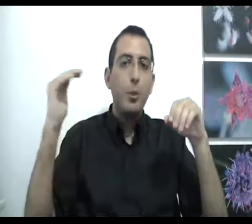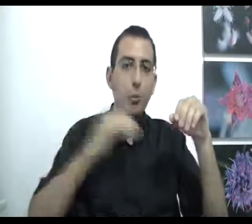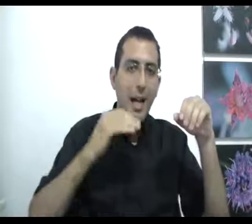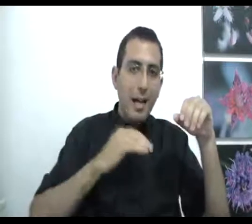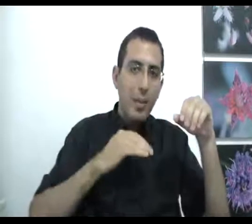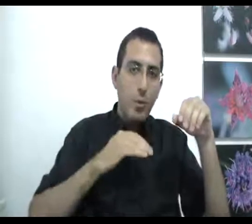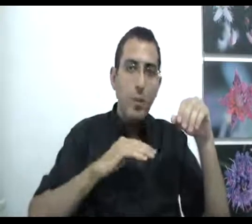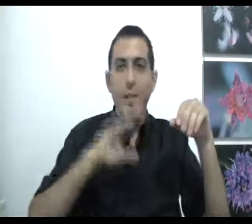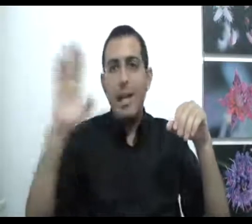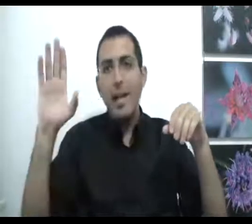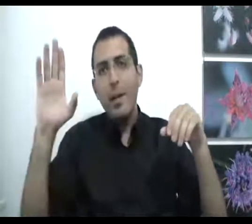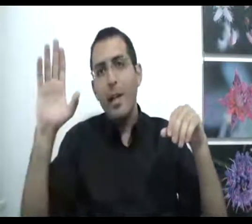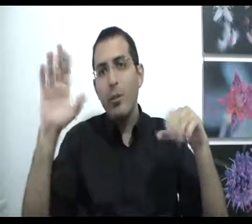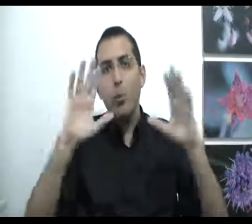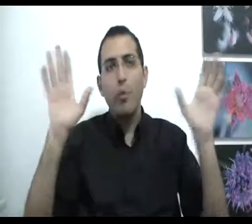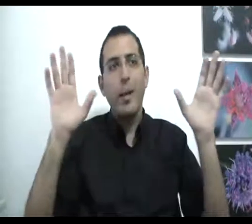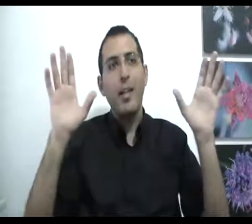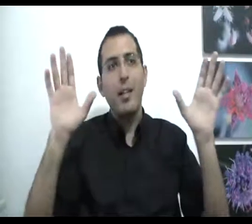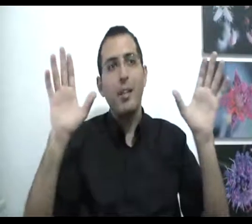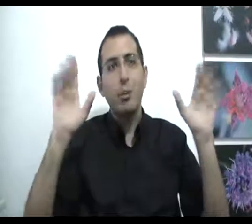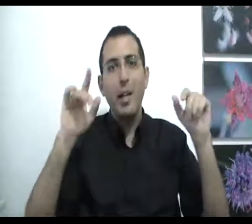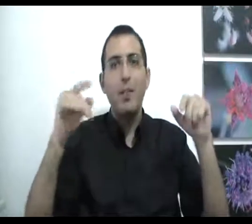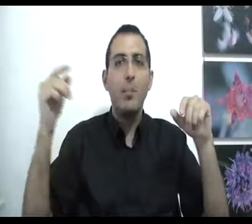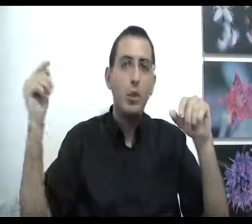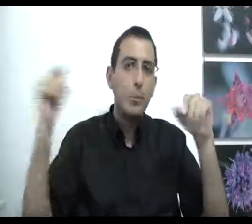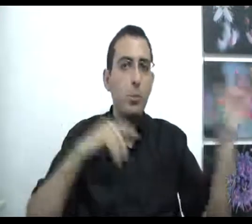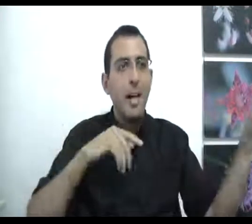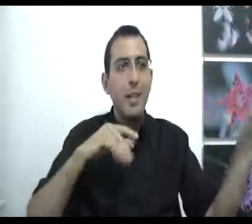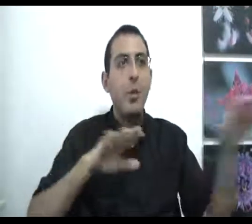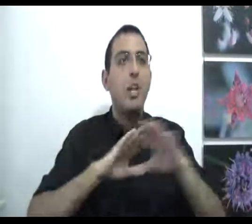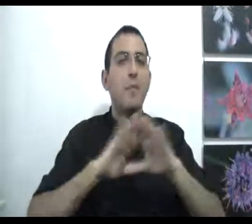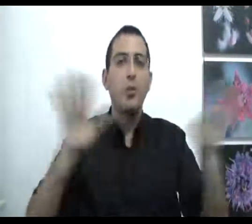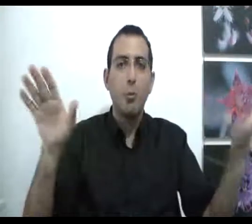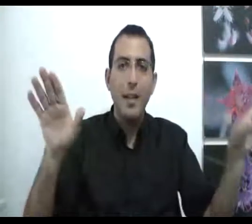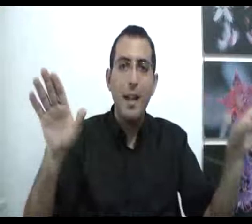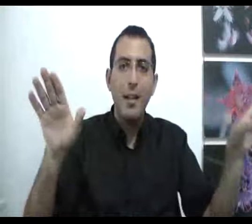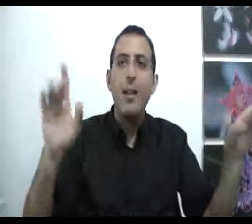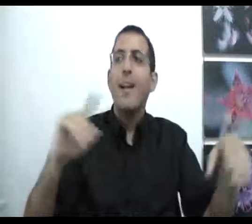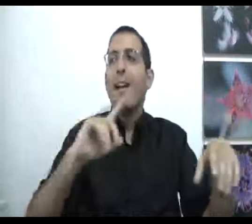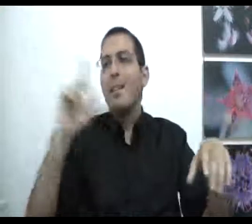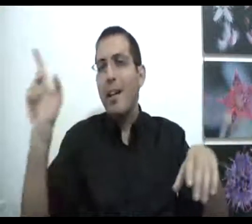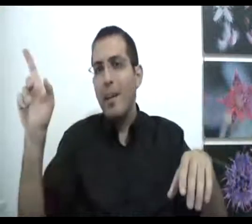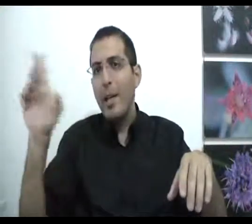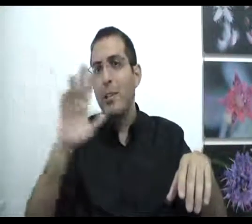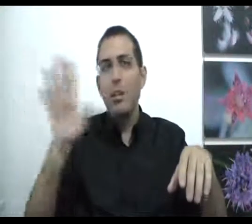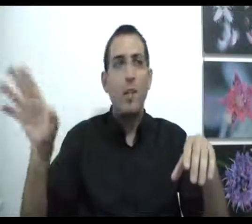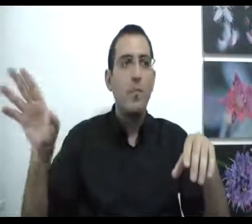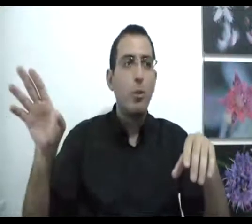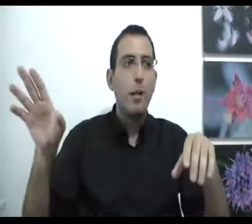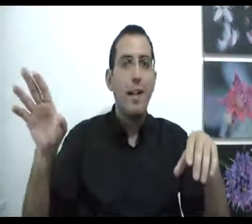למשוגע הכי גדול ולחכם הכי גדול הוא אותו מרחק זאת אומרת כמו שהמשוגע הכי גדול אתה לא מבין אותו בכלל גם את החכם הכי גדול אתה לא מבין אותו בכלל